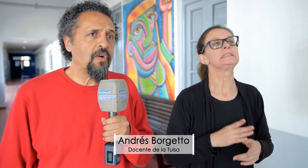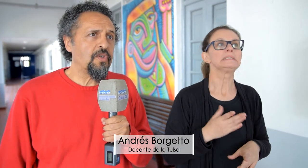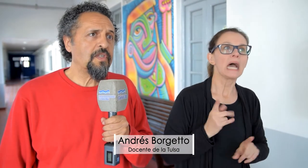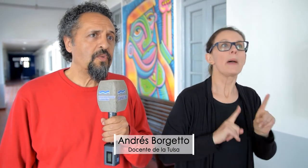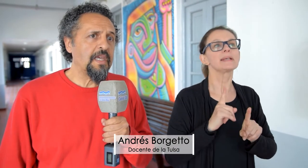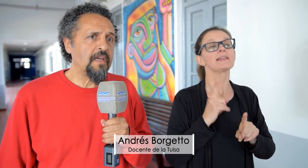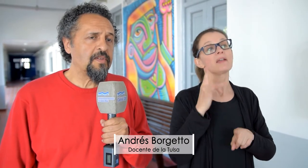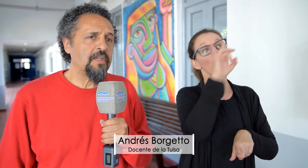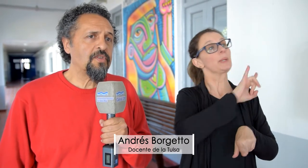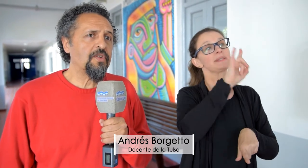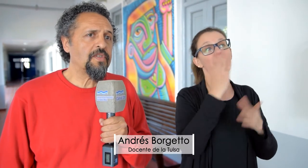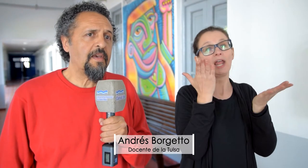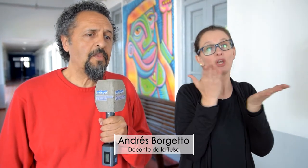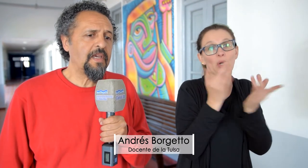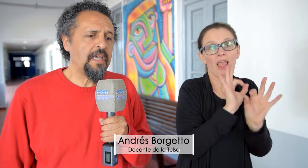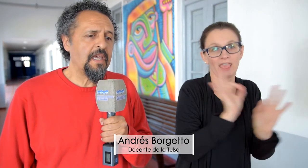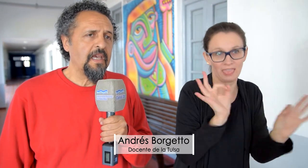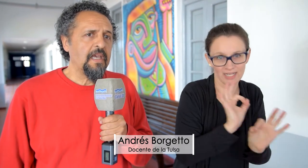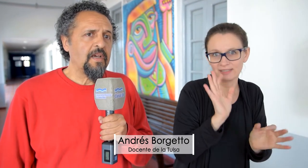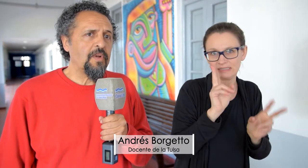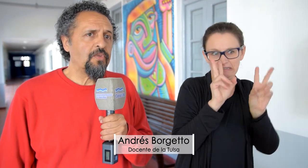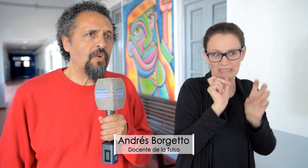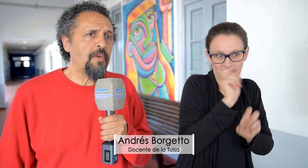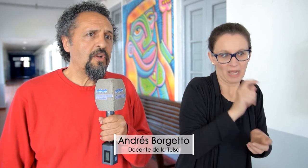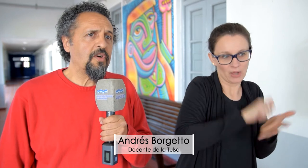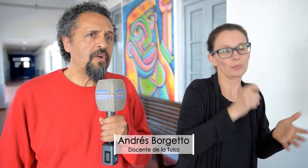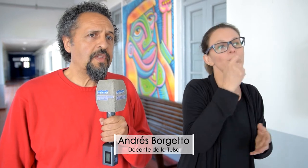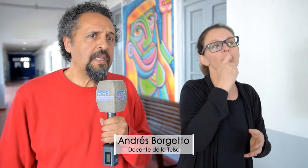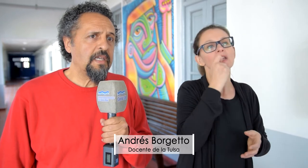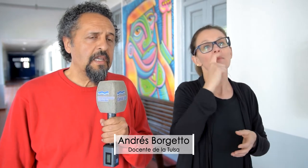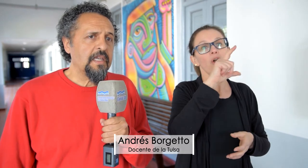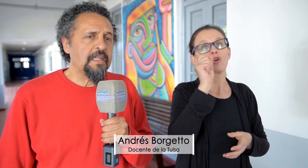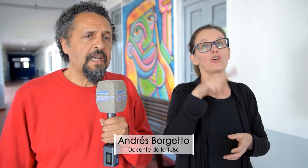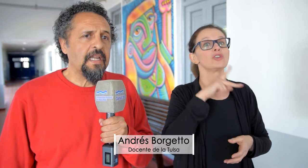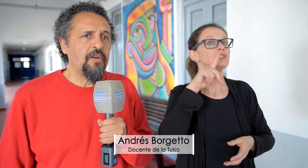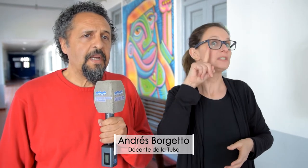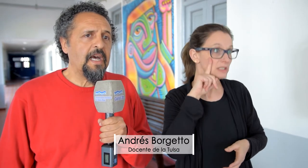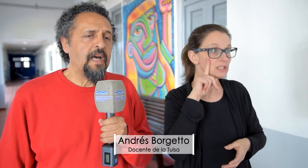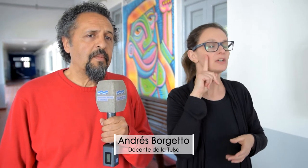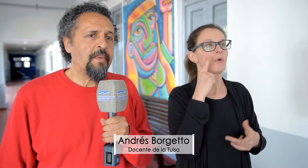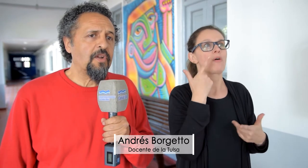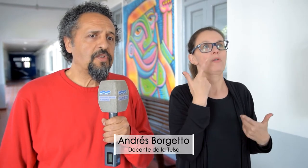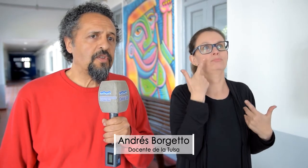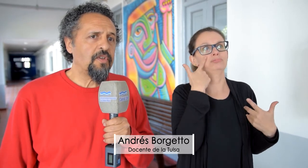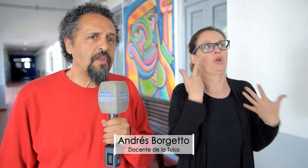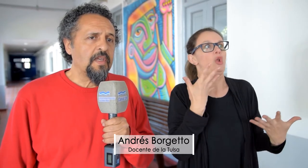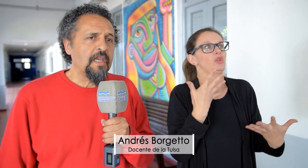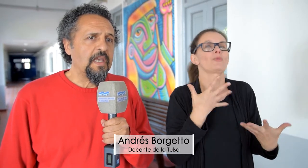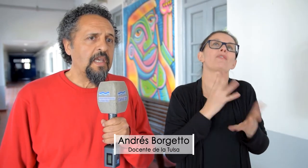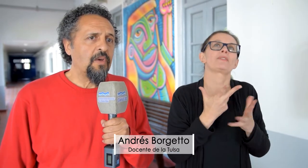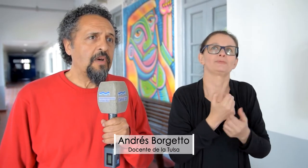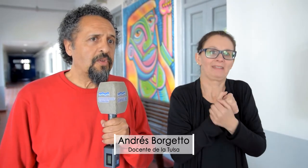se estudia. O sea, nosotros sabemos que un autor como Haroldo Conti, tan querido para nosotros,